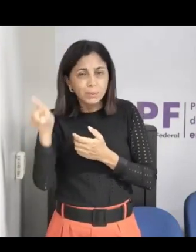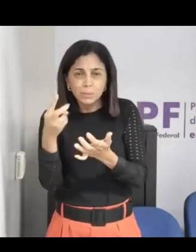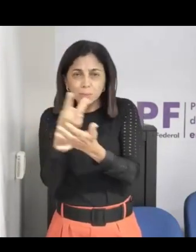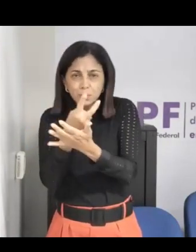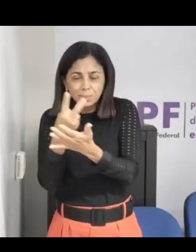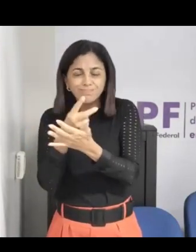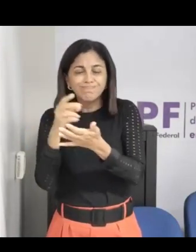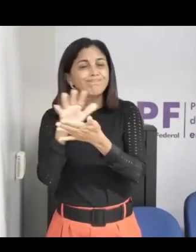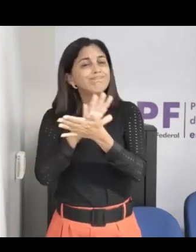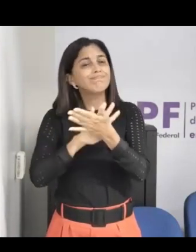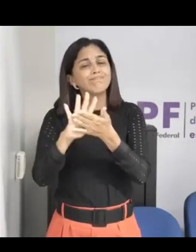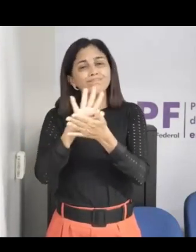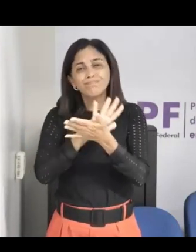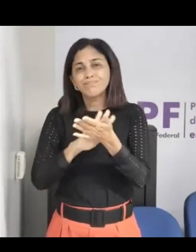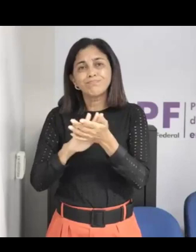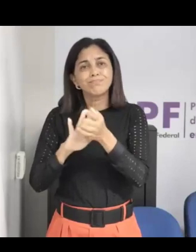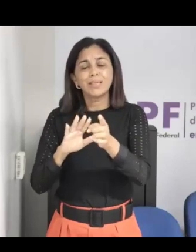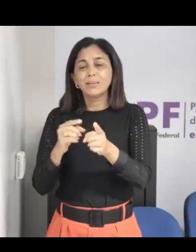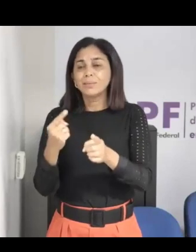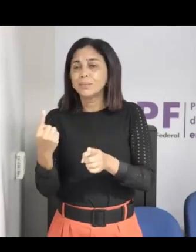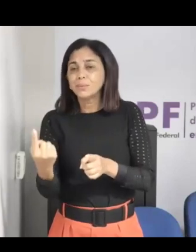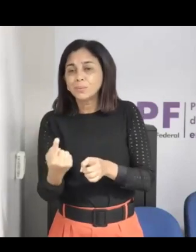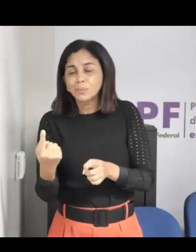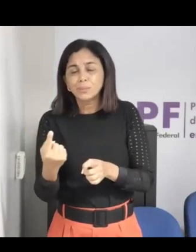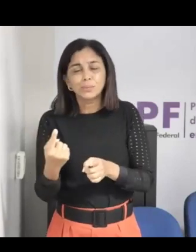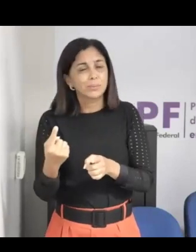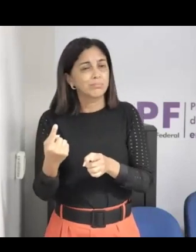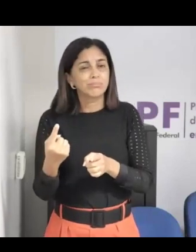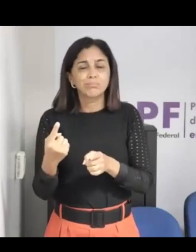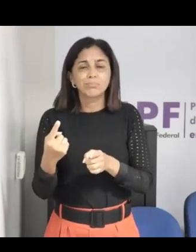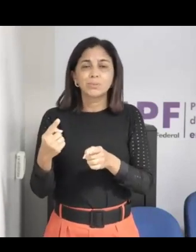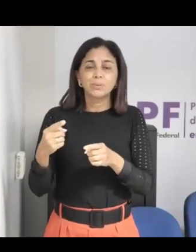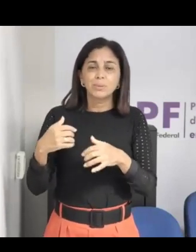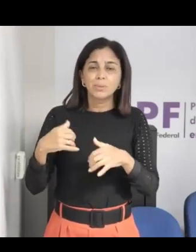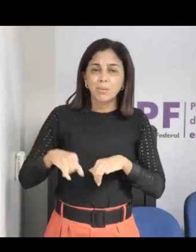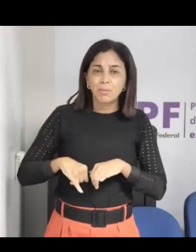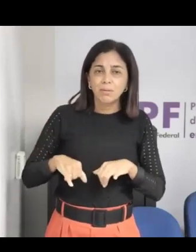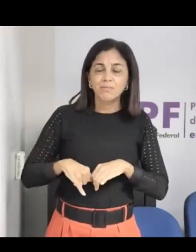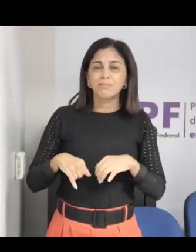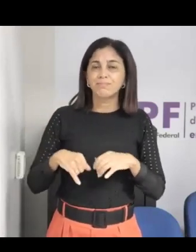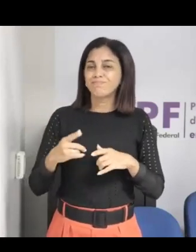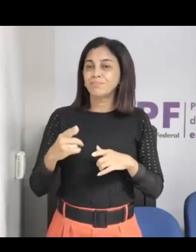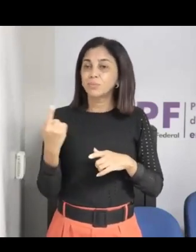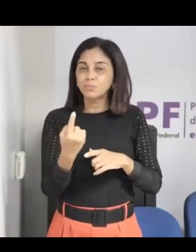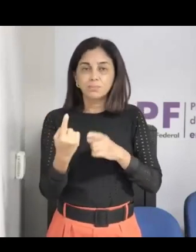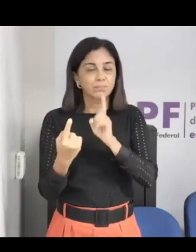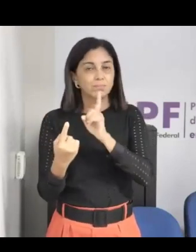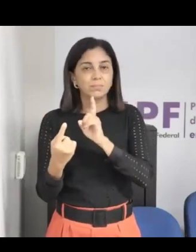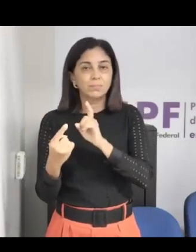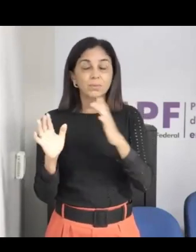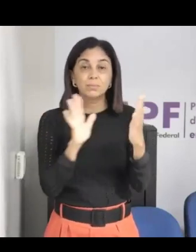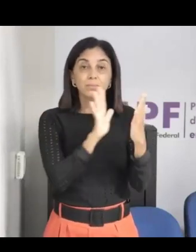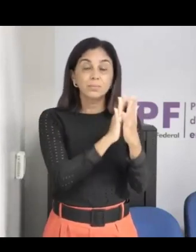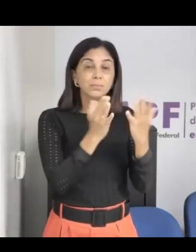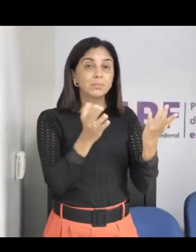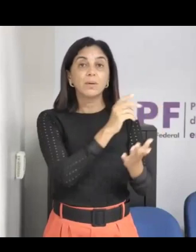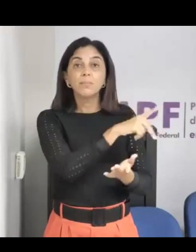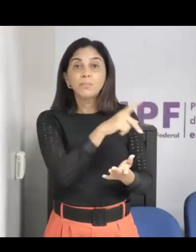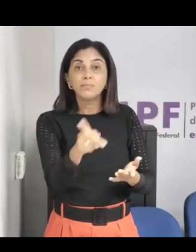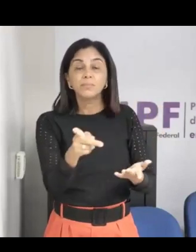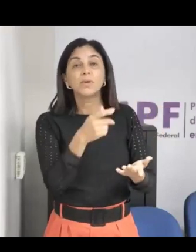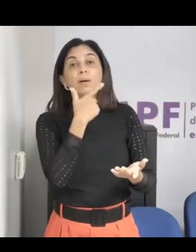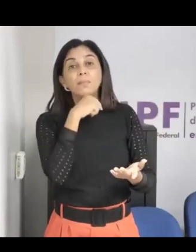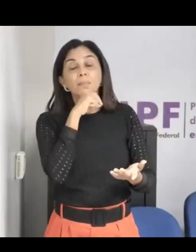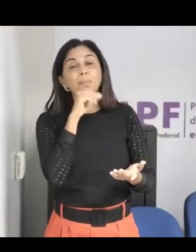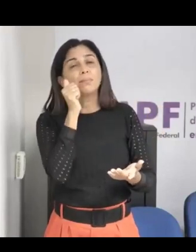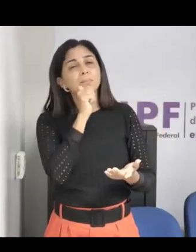sempre, qualquer coisa que acontecer, conversa com seu pai, conversa com sua mãe, com a sua professora, com um adulto de confiança, porque a culpa nunca